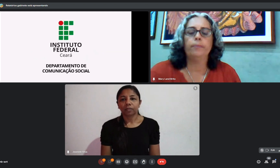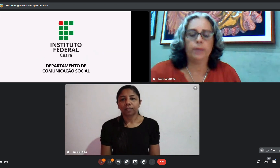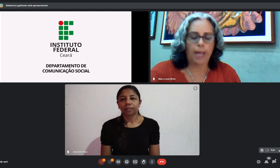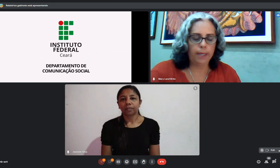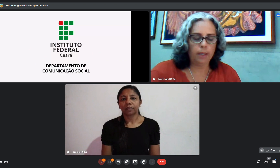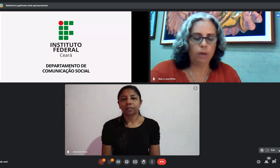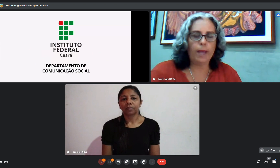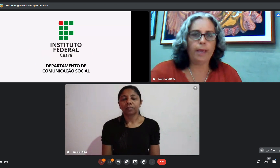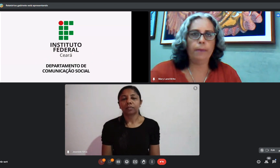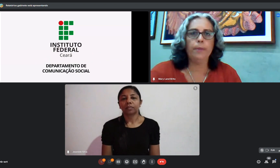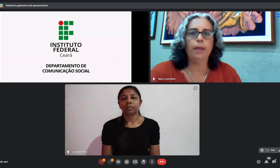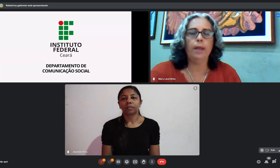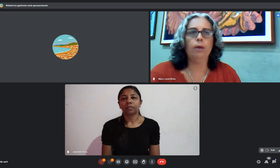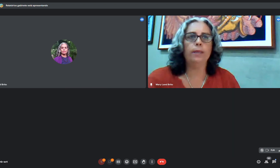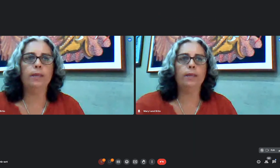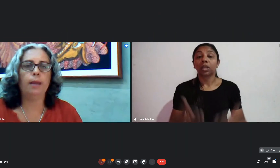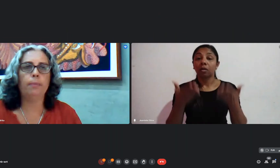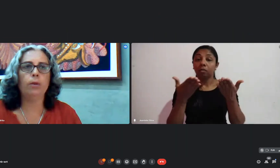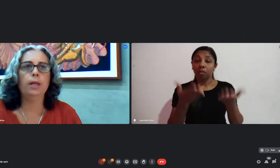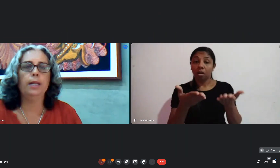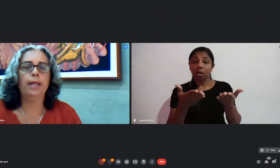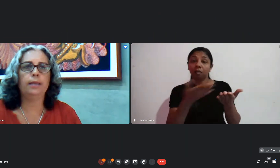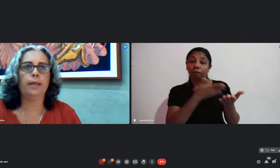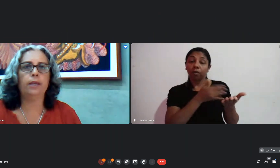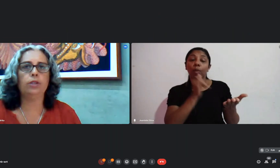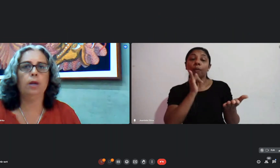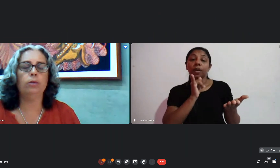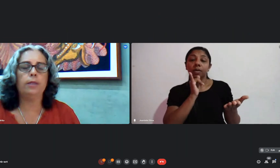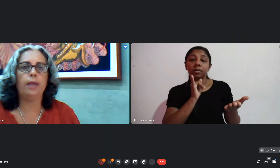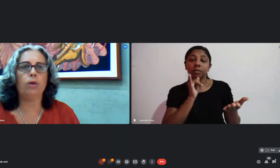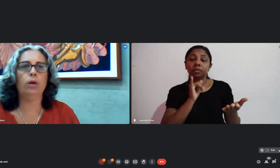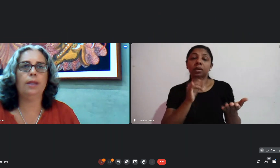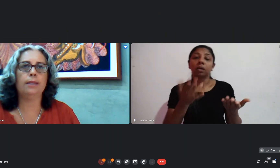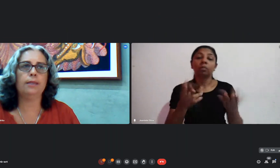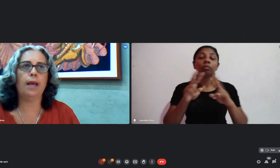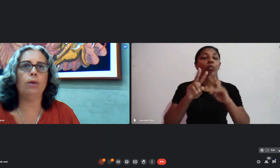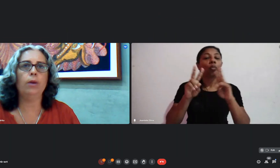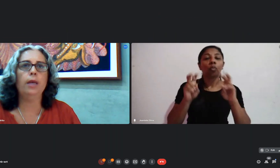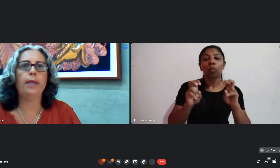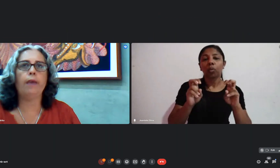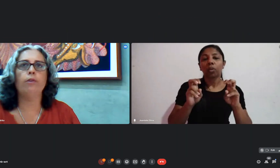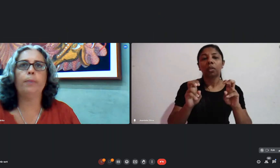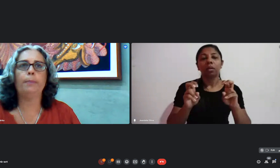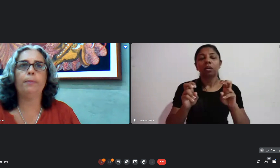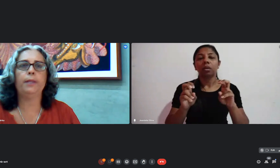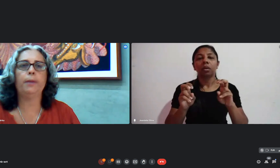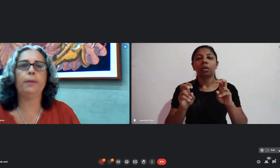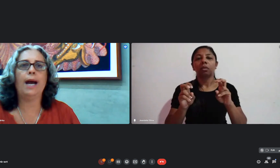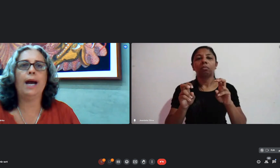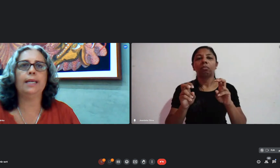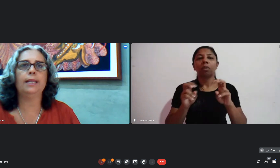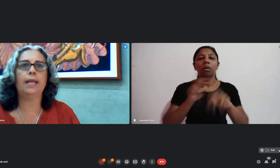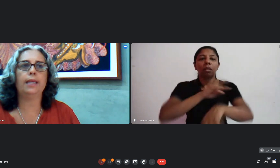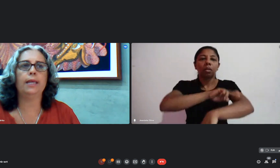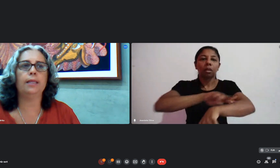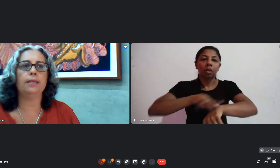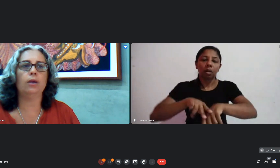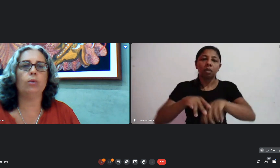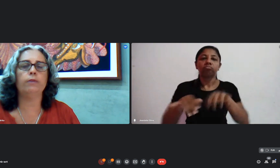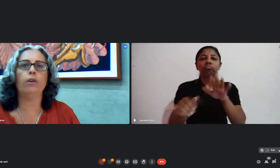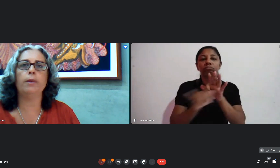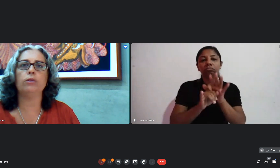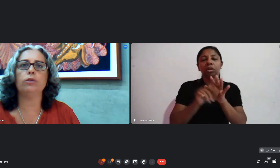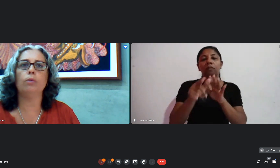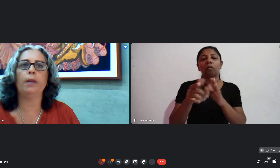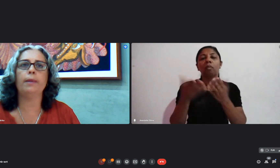Tá? Então aí é um exemplo dessa questão desse recorte racial e aí eu vou pedir para o Agra que está aqui trazer